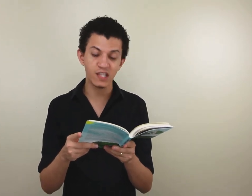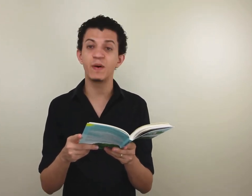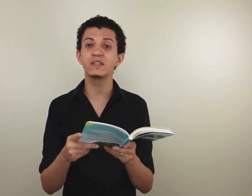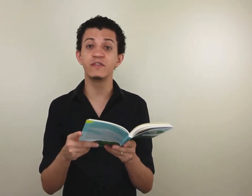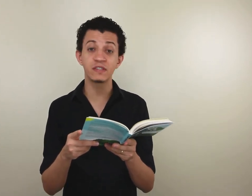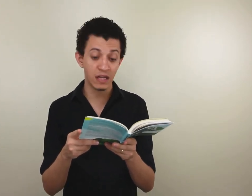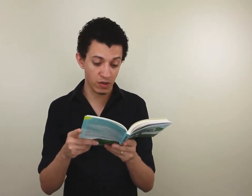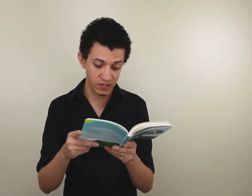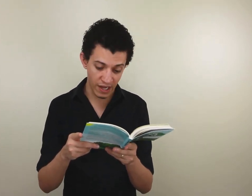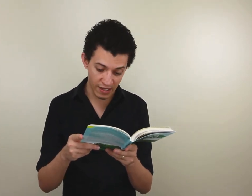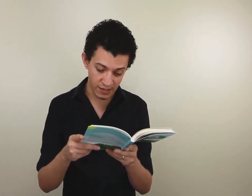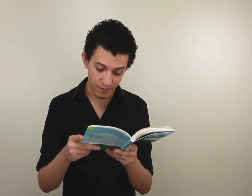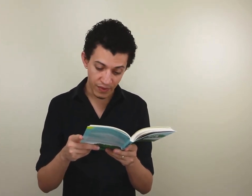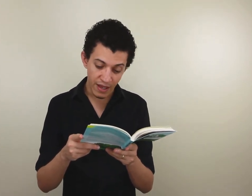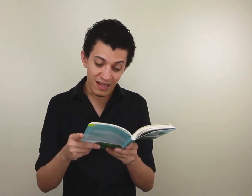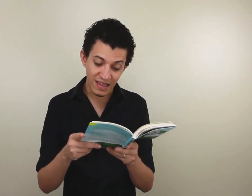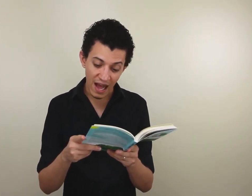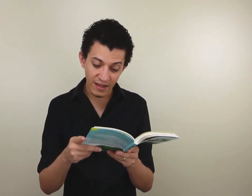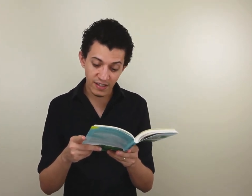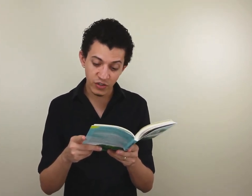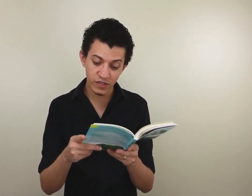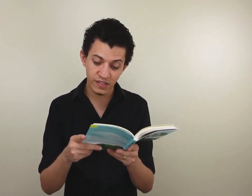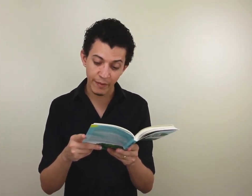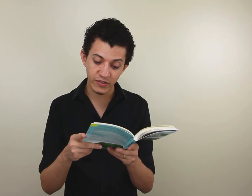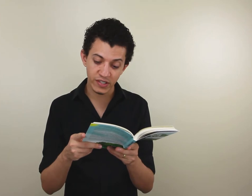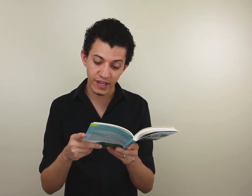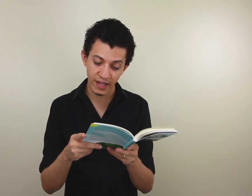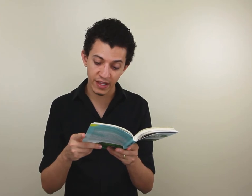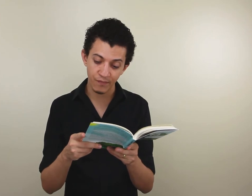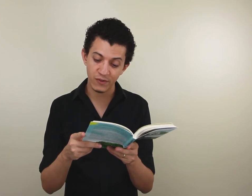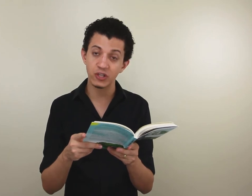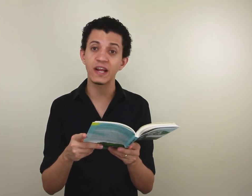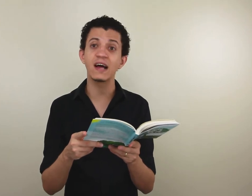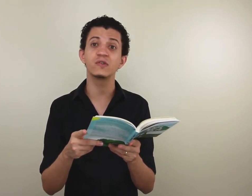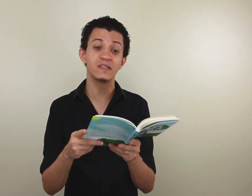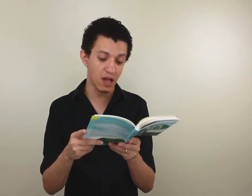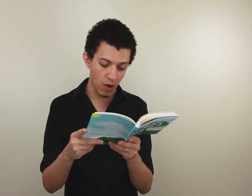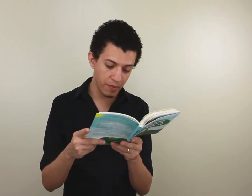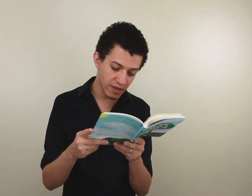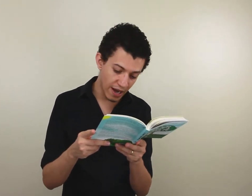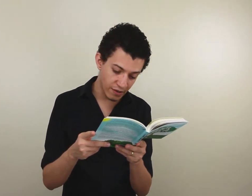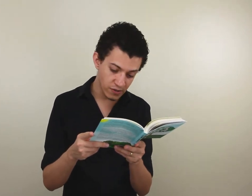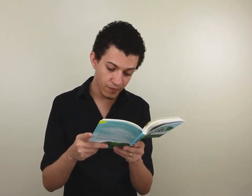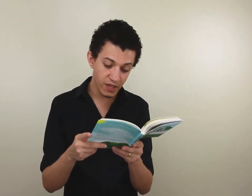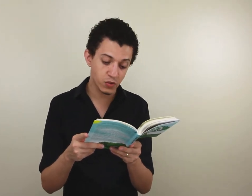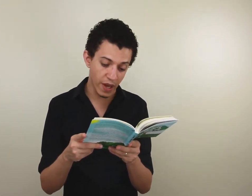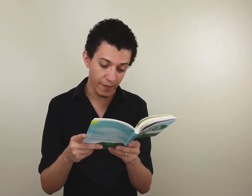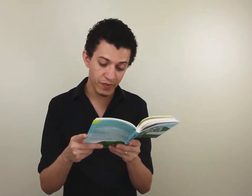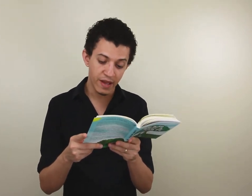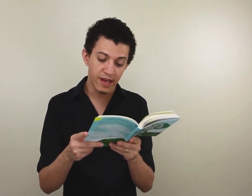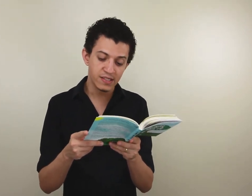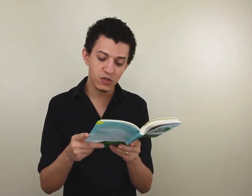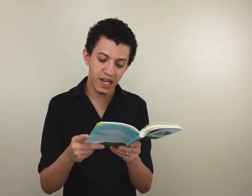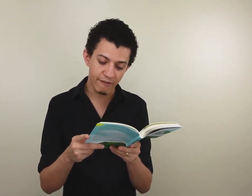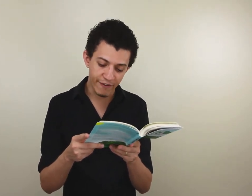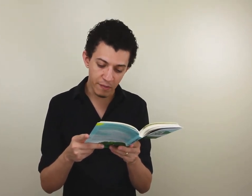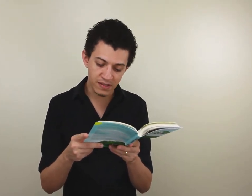respectivas línguas-finais. Trata-se de um sistema de escrita de traços não arbitrários, isto é, seus grafemas